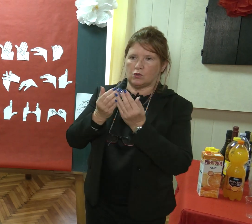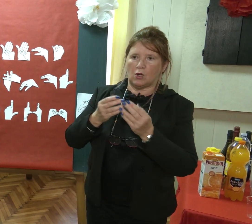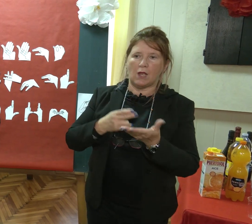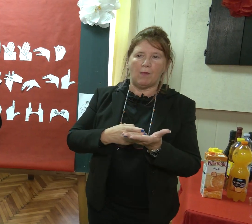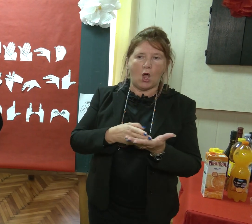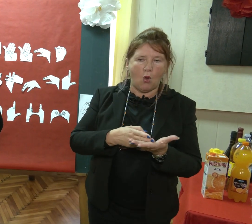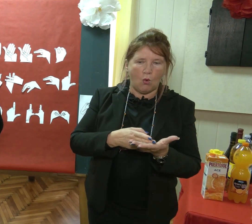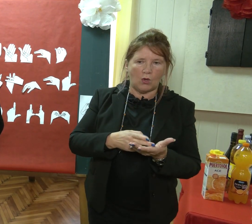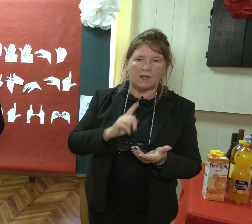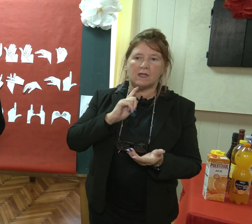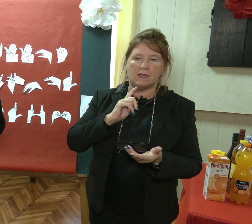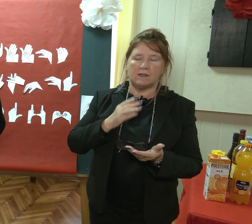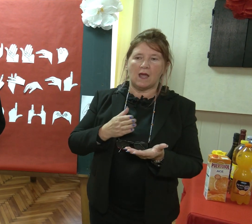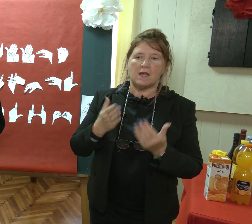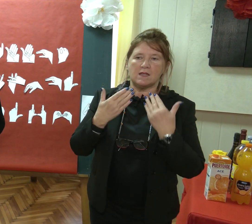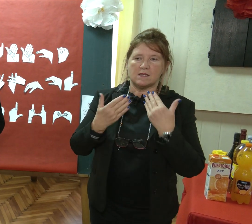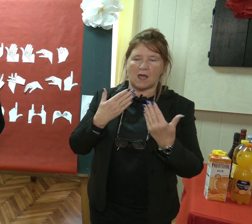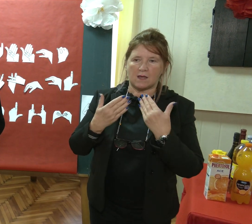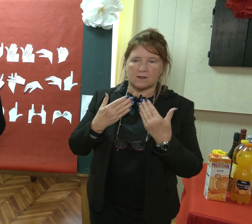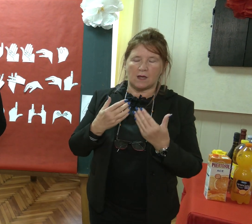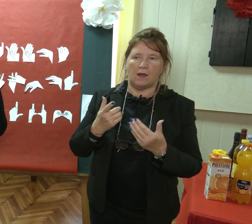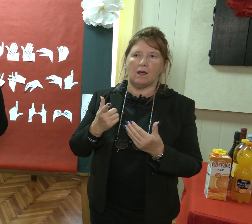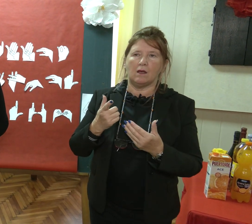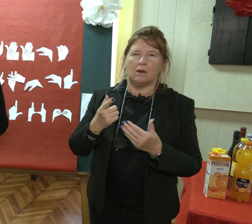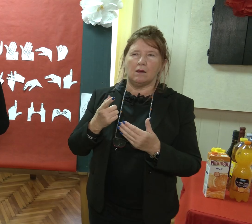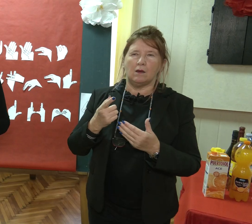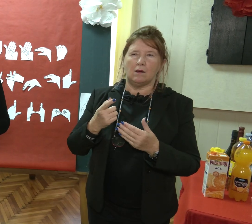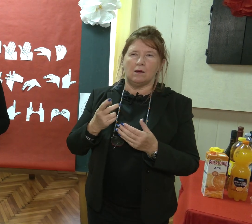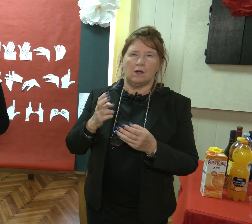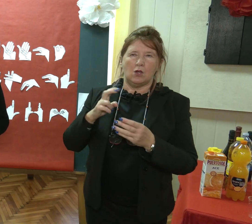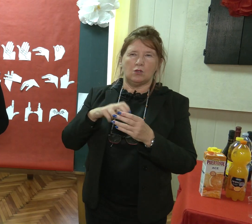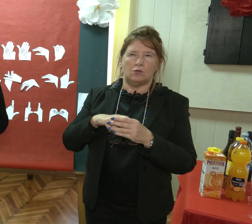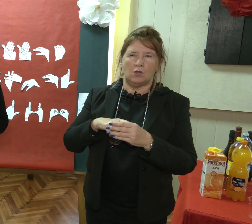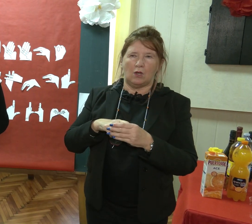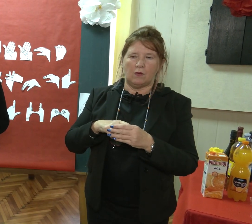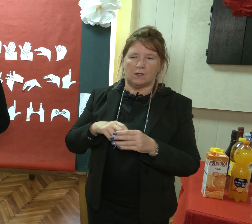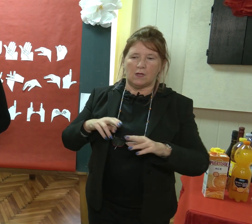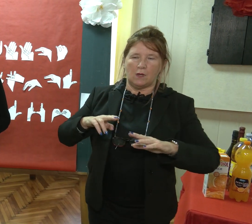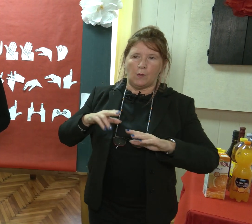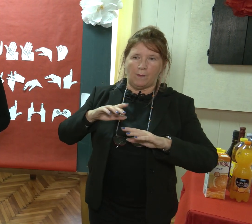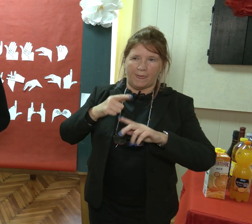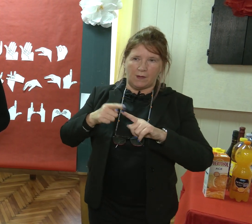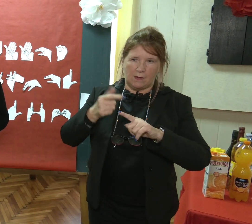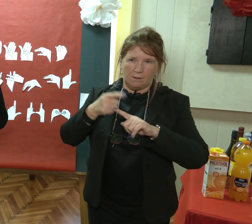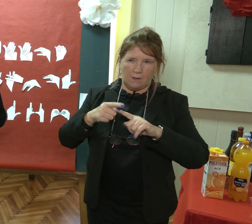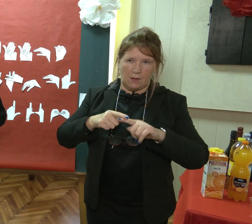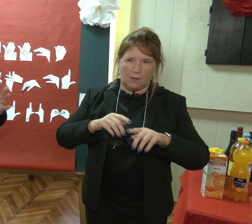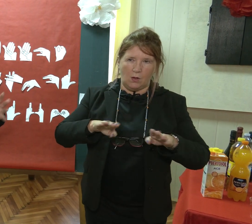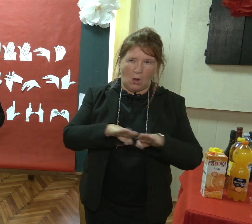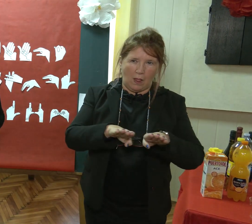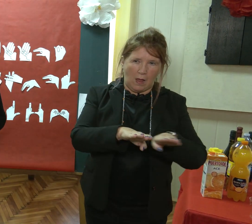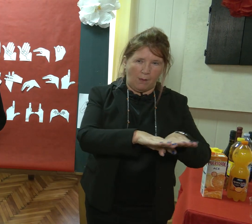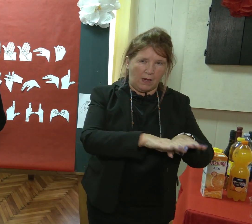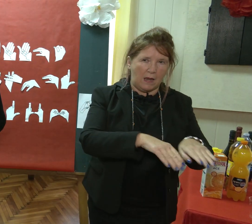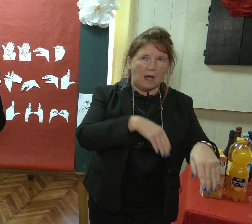i u sali za sastanke. Također smo u dijelu društvenih prostorija postavili laminet, osparmali smo